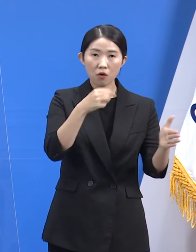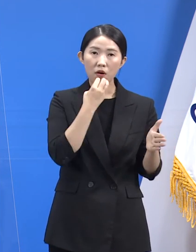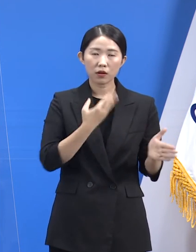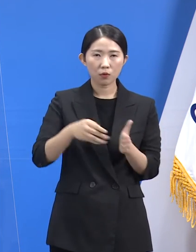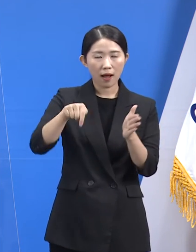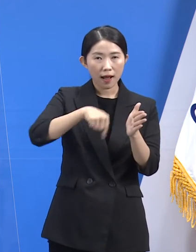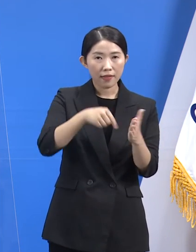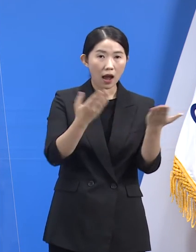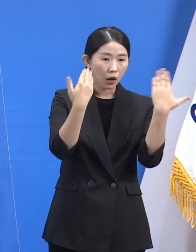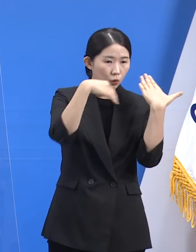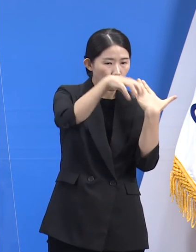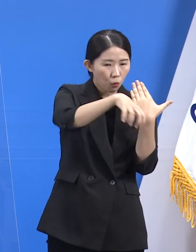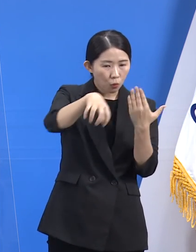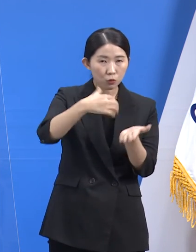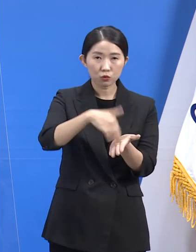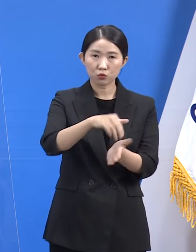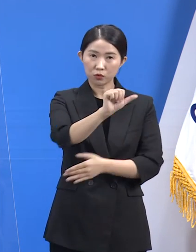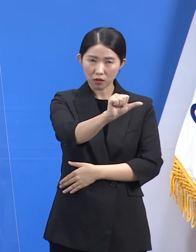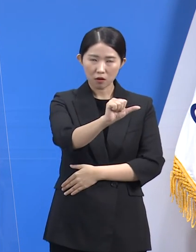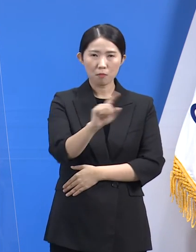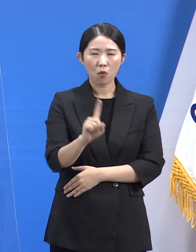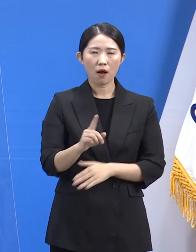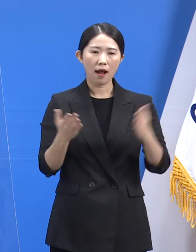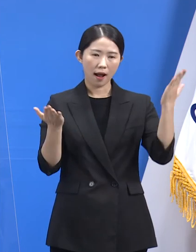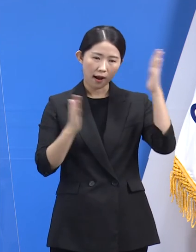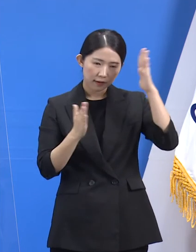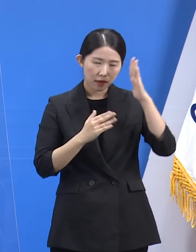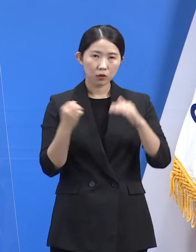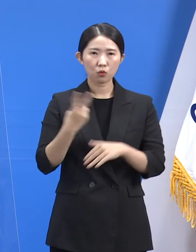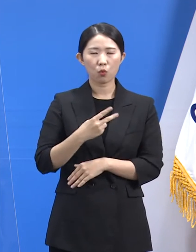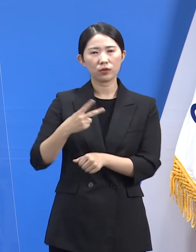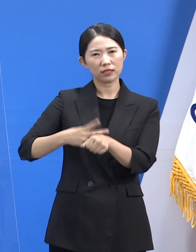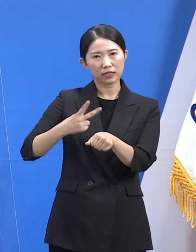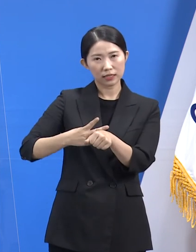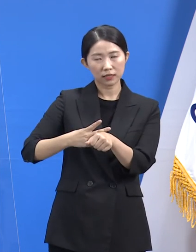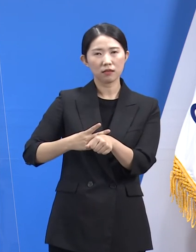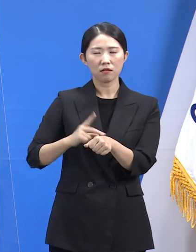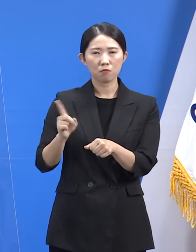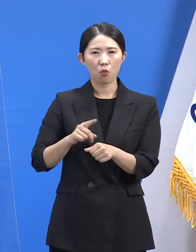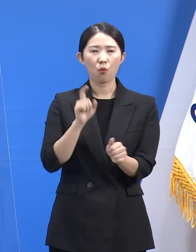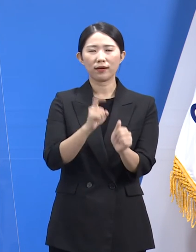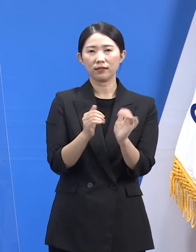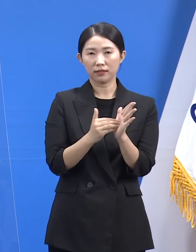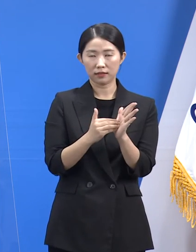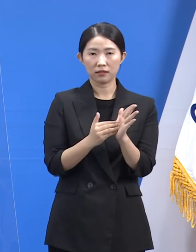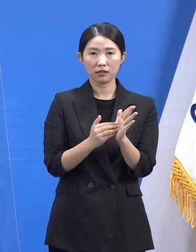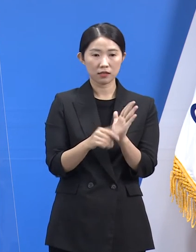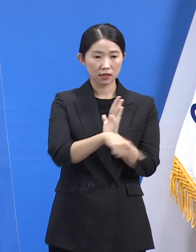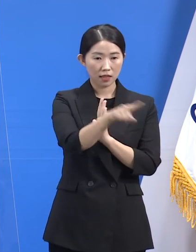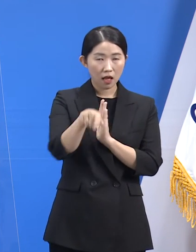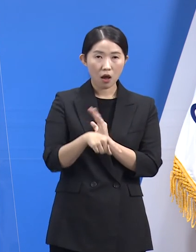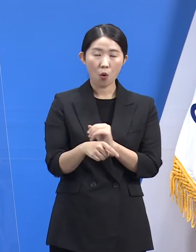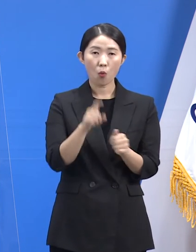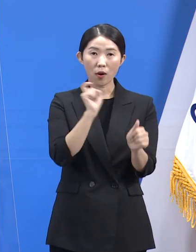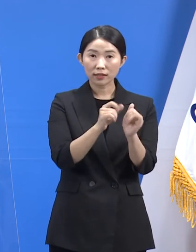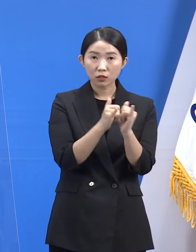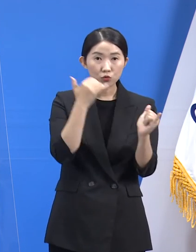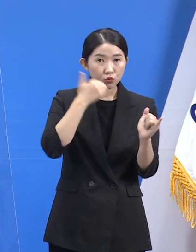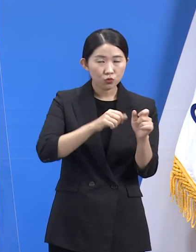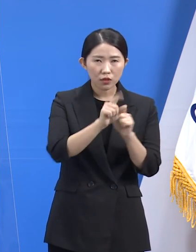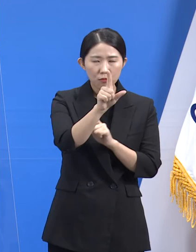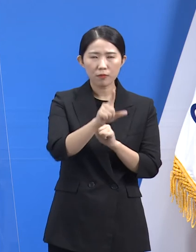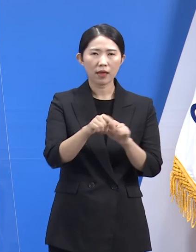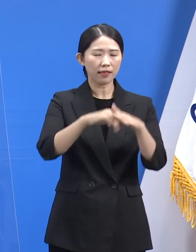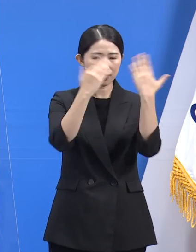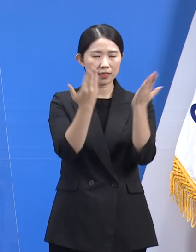및 교직원 69명이 코로나19에 감염되었습니다. 5건의 사례에서 지표 환자는 모두 학생이었으며 그 중